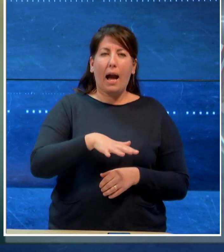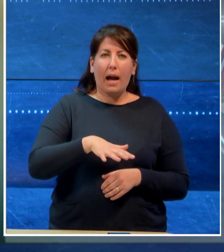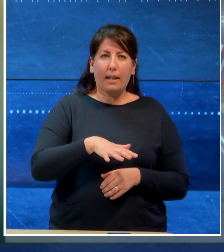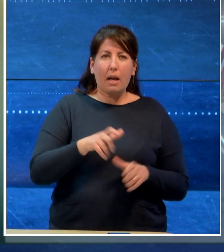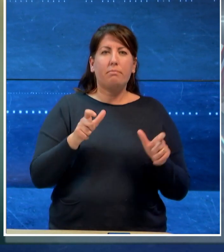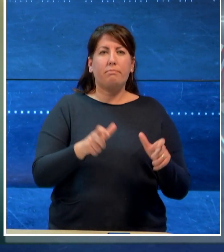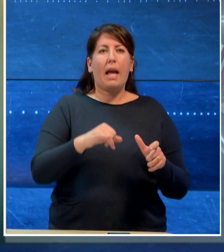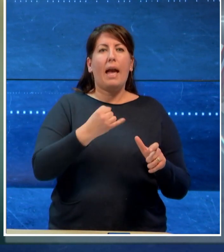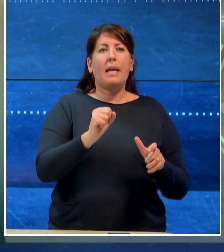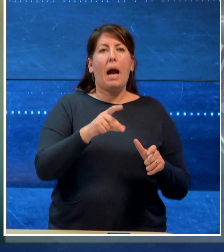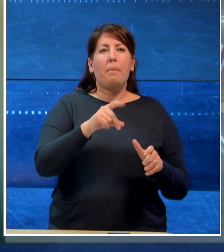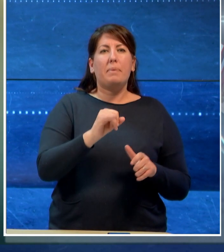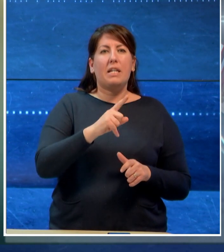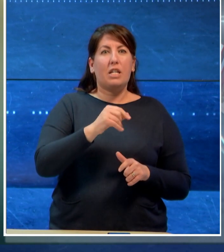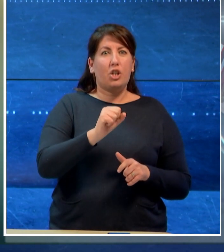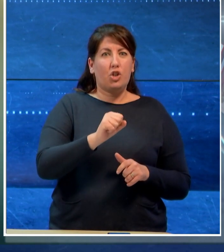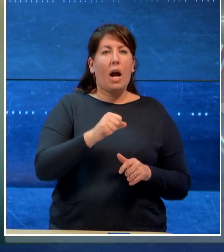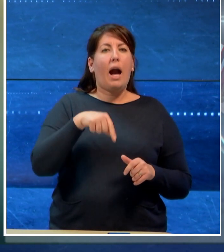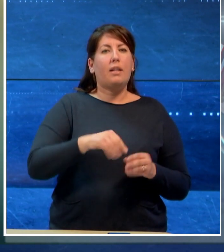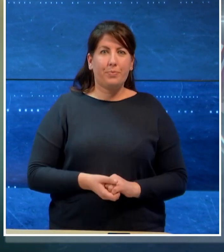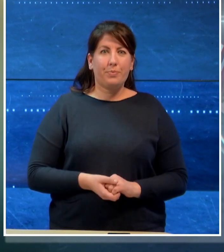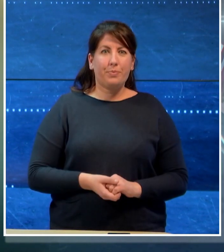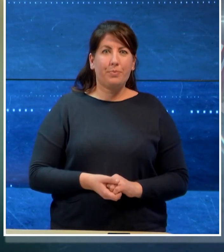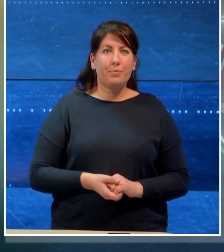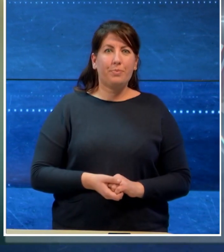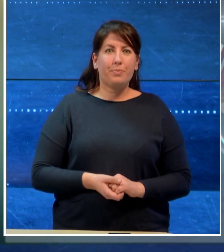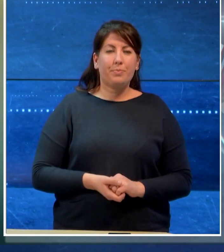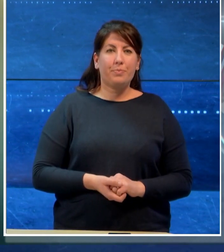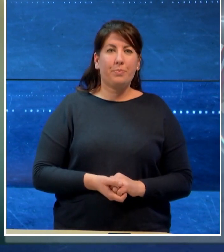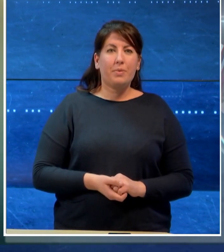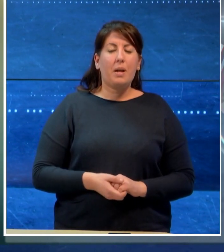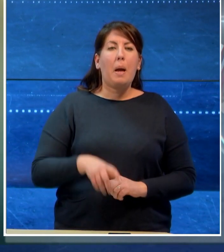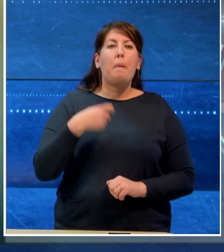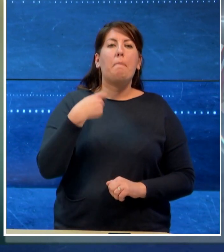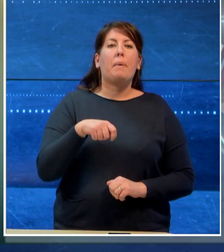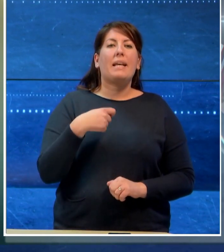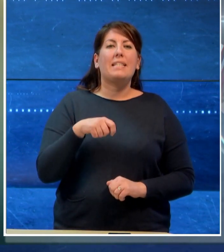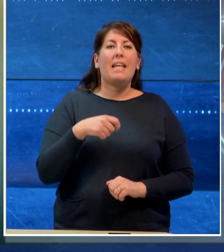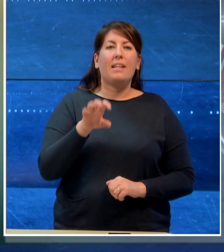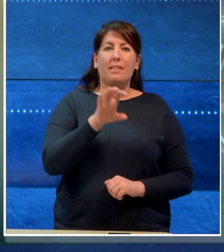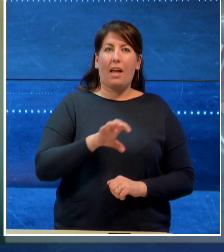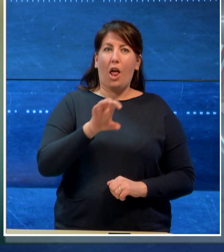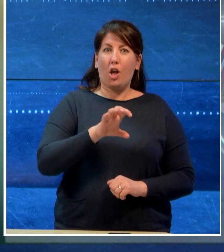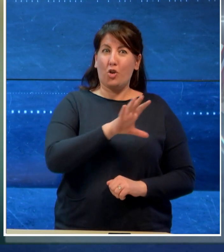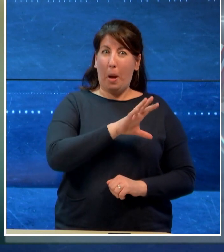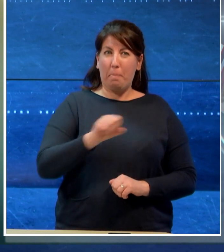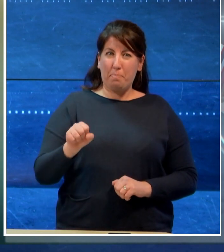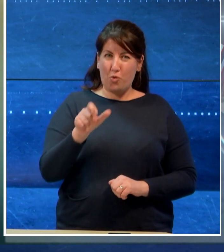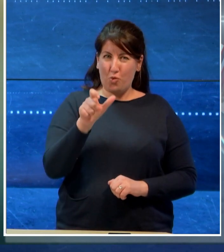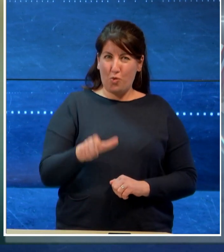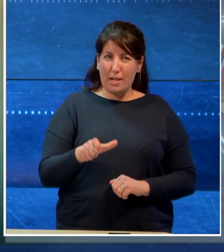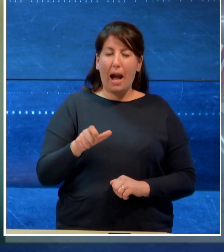al momento non edificate. Il presidente della regione Puglia Michele